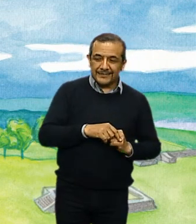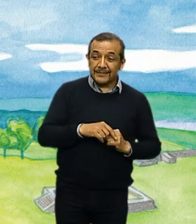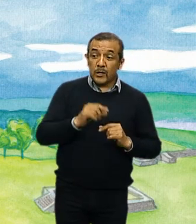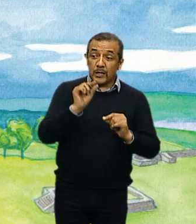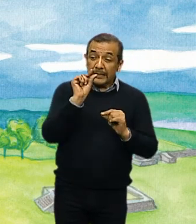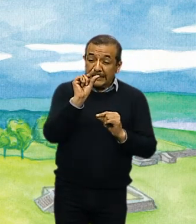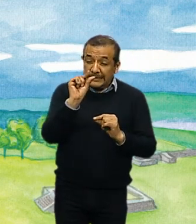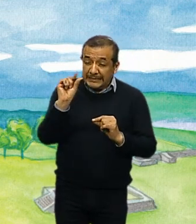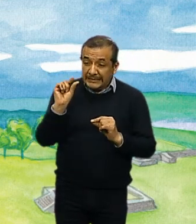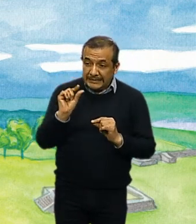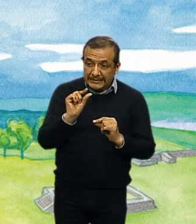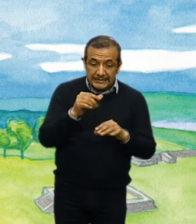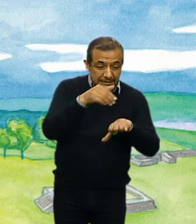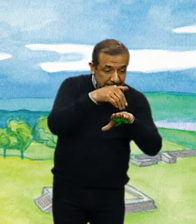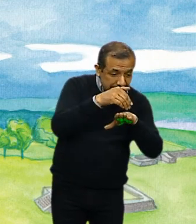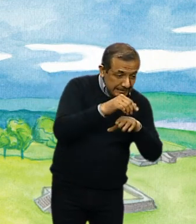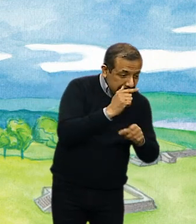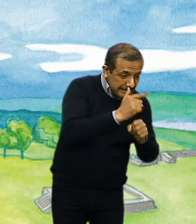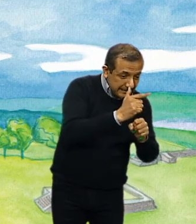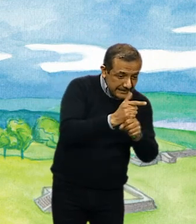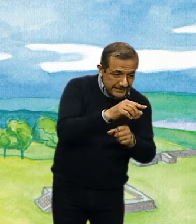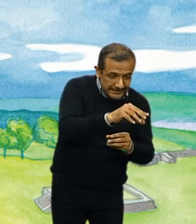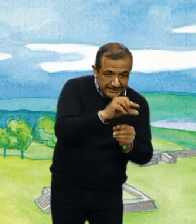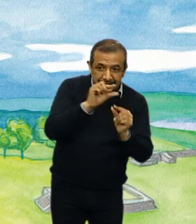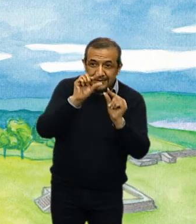algunas piezas que encontraron en la zona arqueológica.